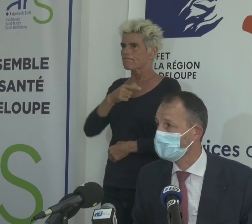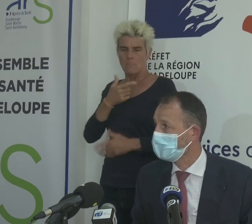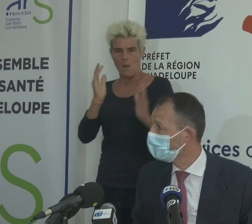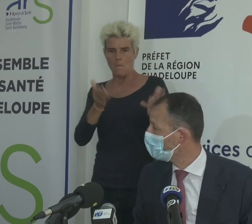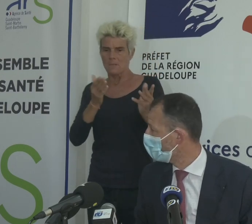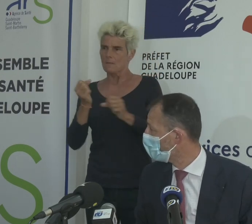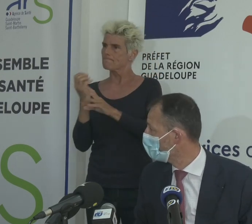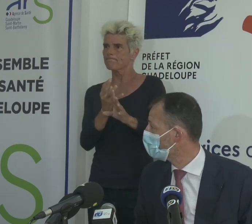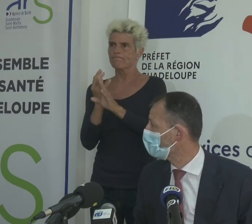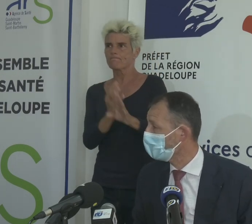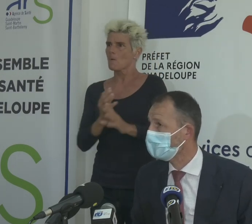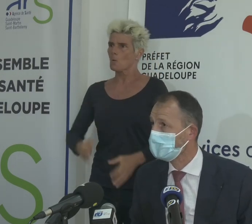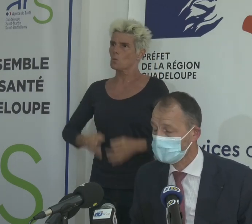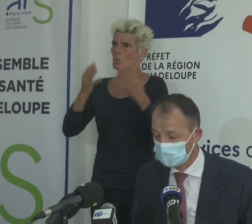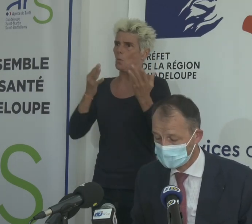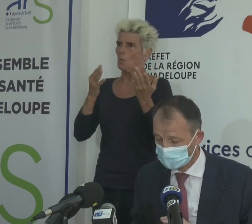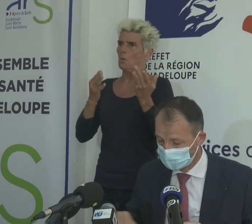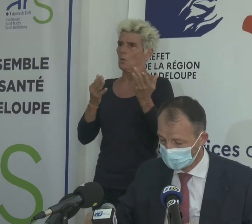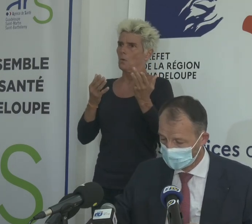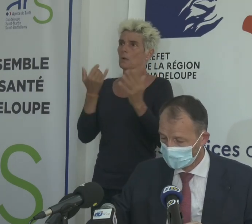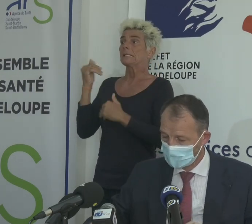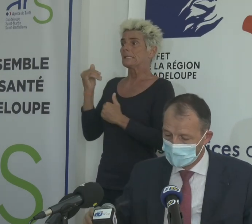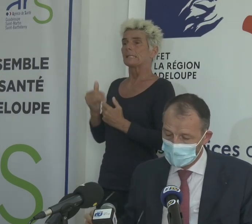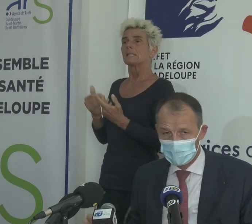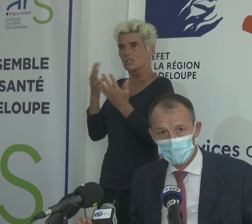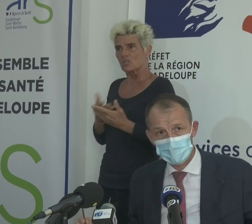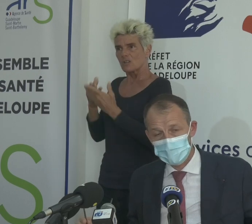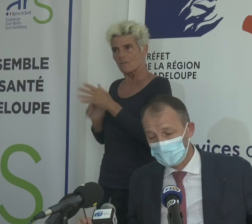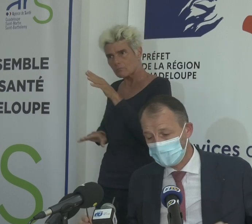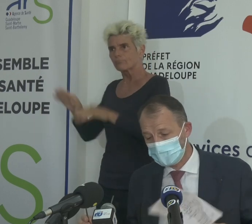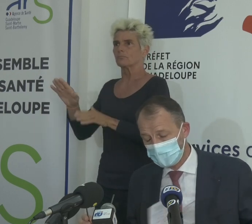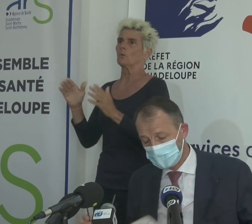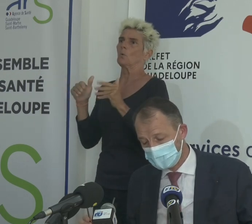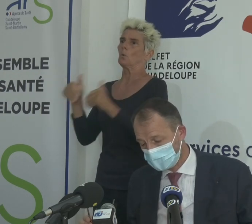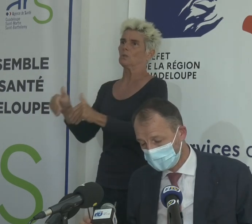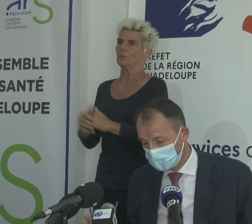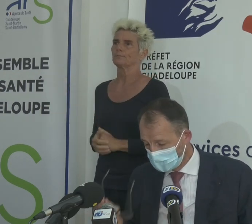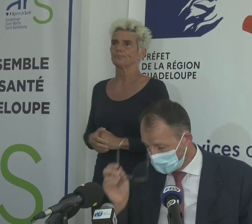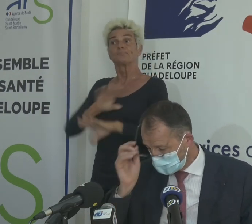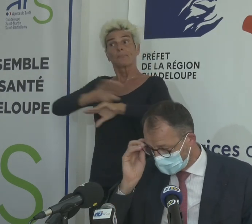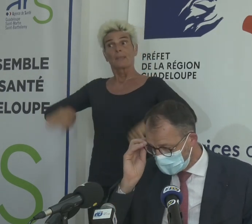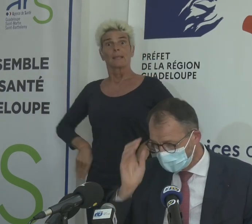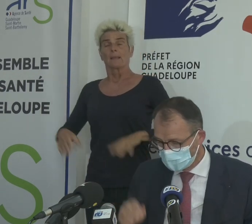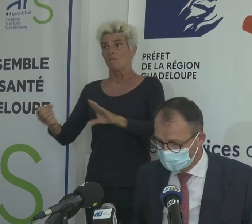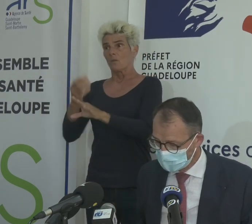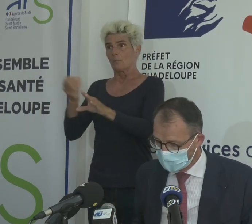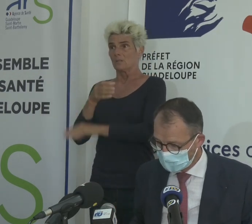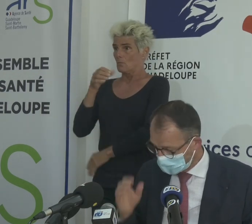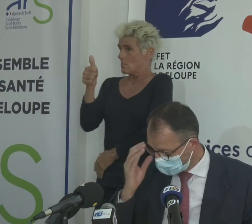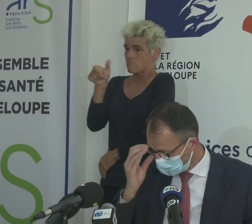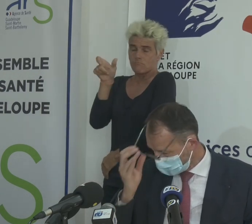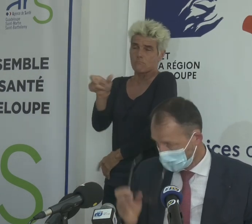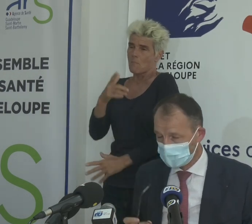très forte de personnes à l'hôpital en réanimation et en service de médecine. puis enfin, si je dois terminer sur un seul mot,